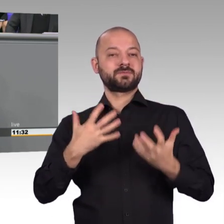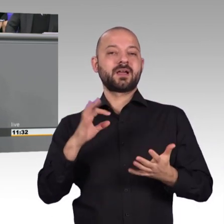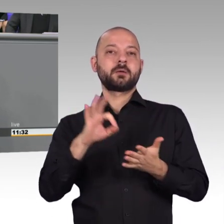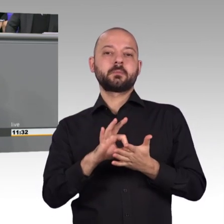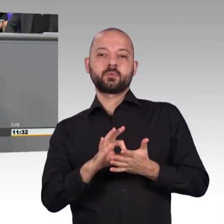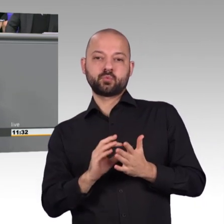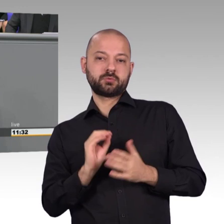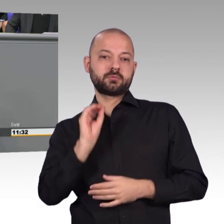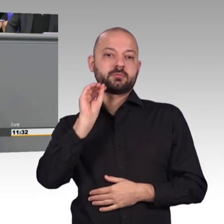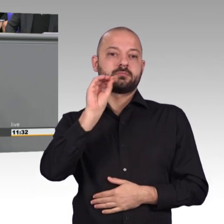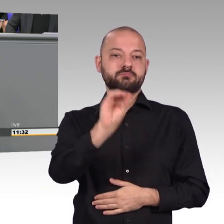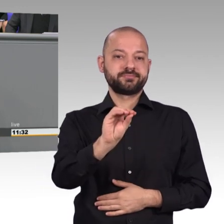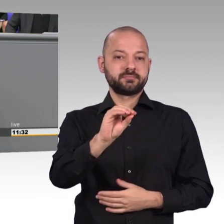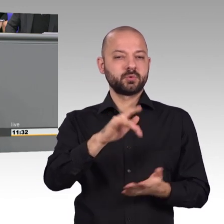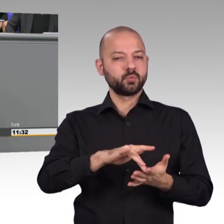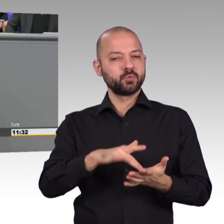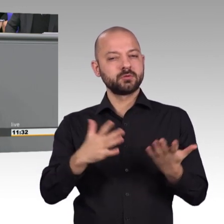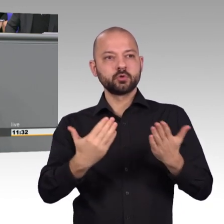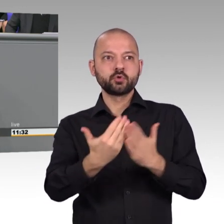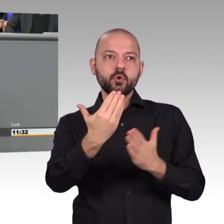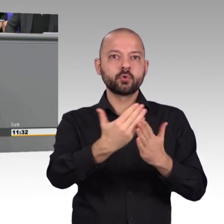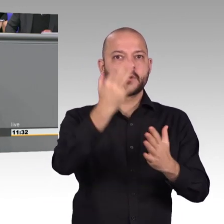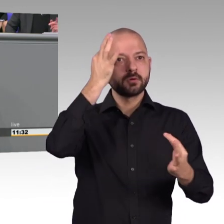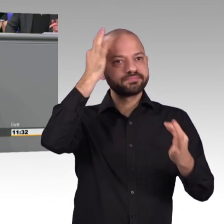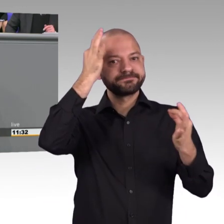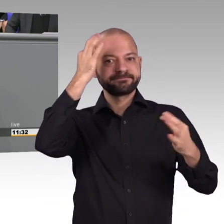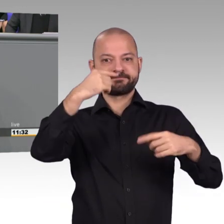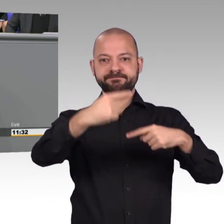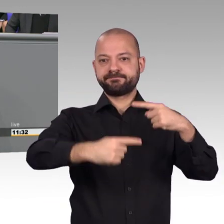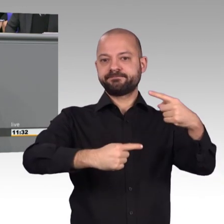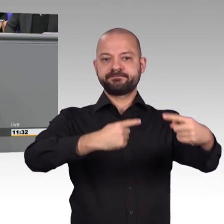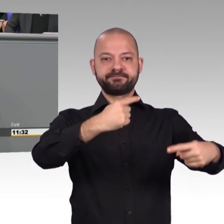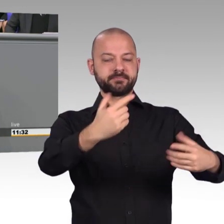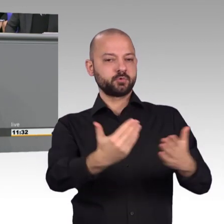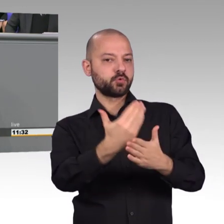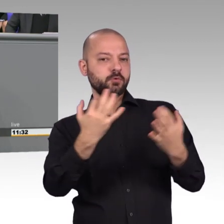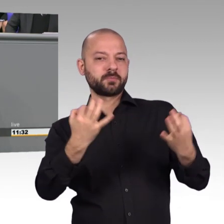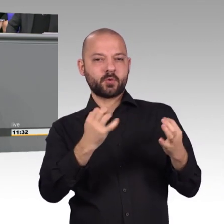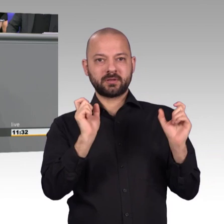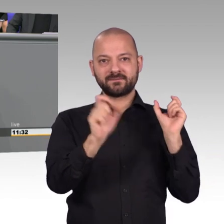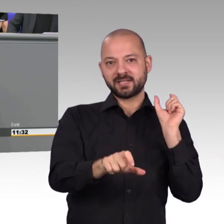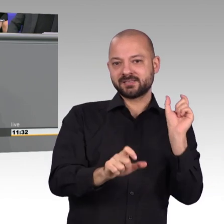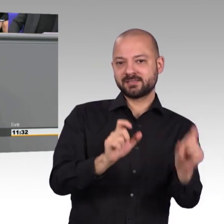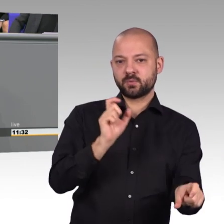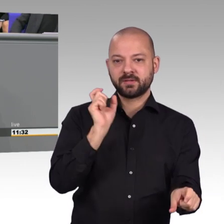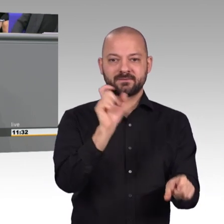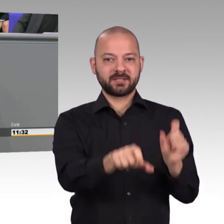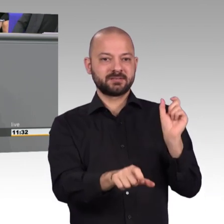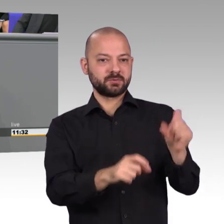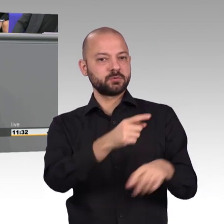Beispiel der Postkarte ist schon erwähnt worden. Aber wir wollen uns auch darauf verlassen, wenn wir eben einen Brief schreiben und ihn analog per Post versenden, dass